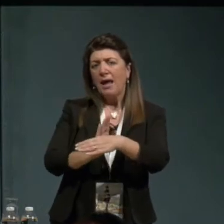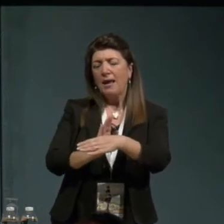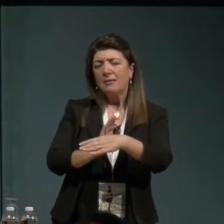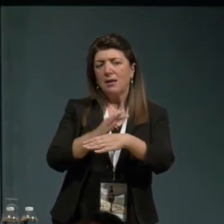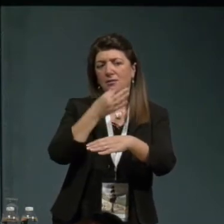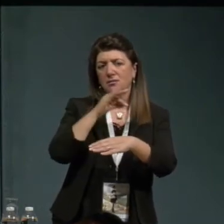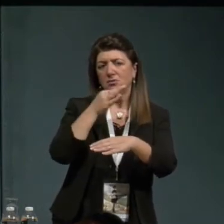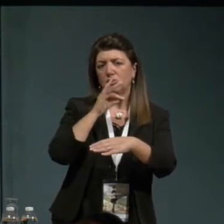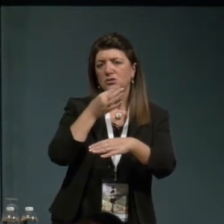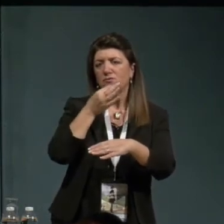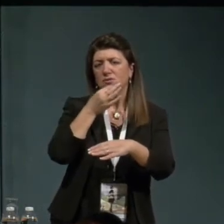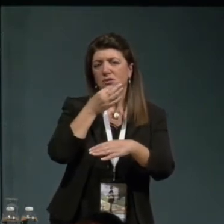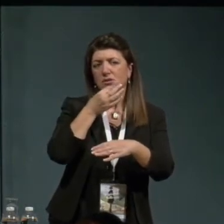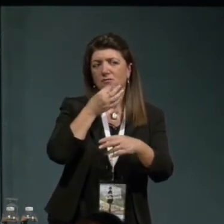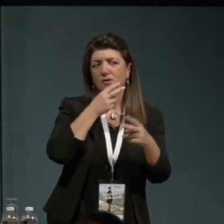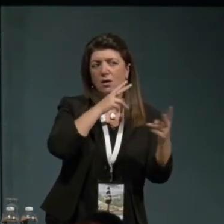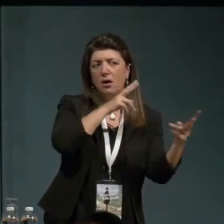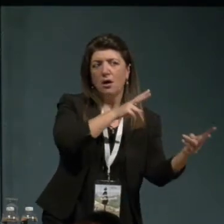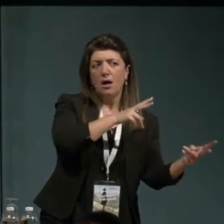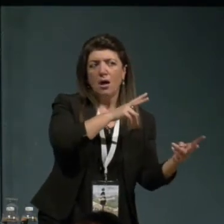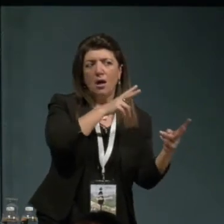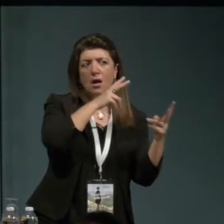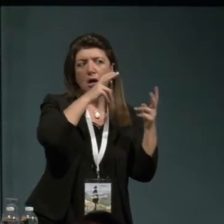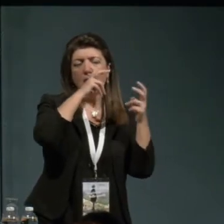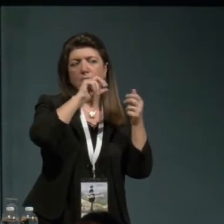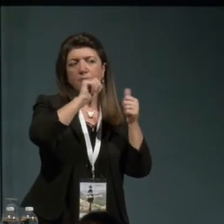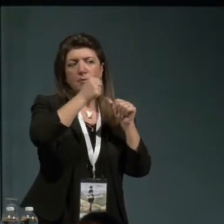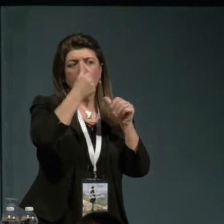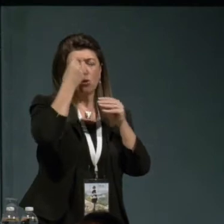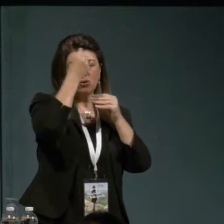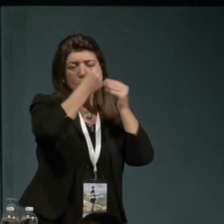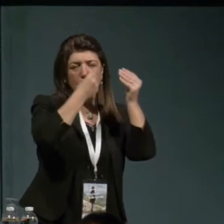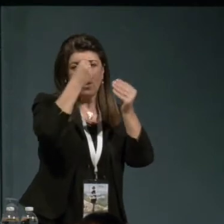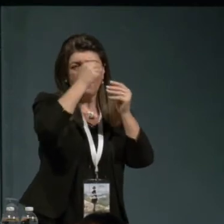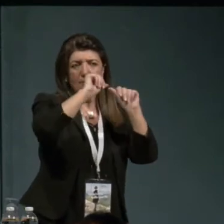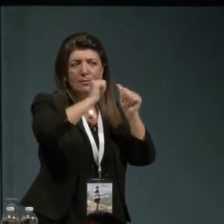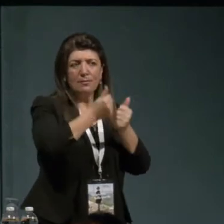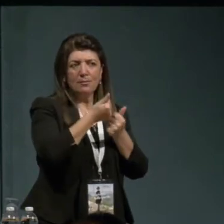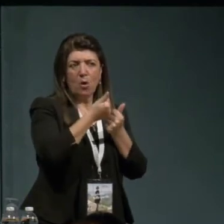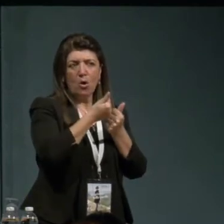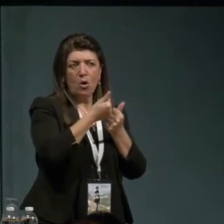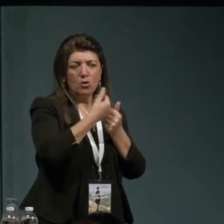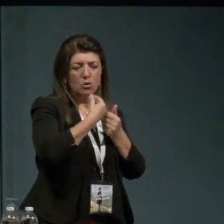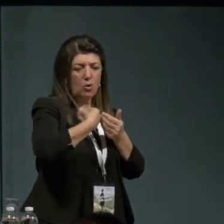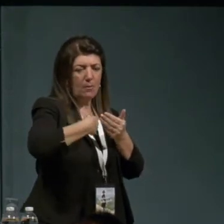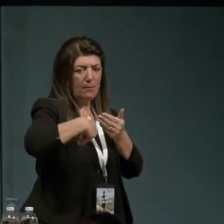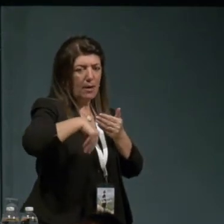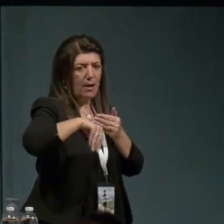interpretazioni che si stavano diffondendo nel